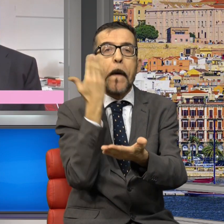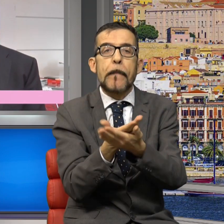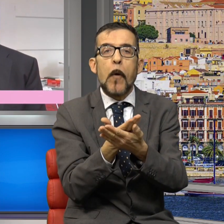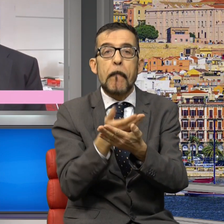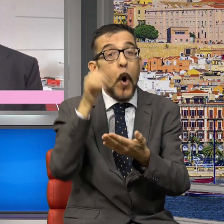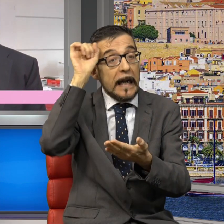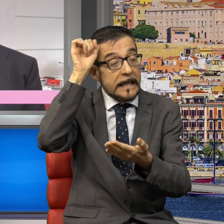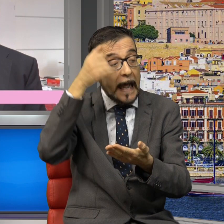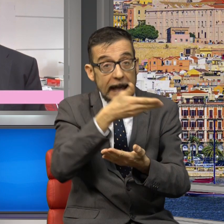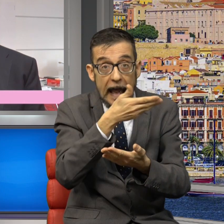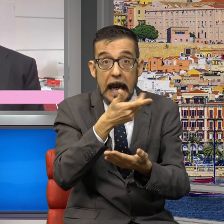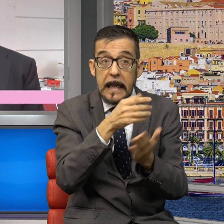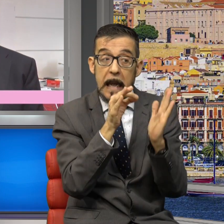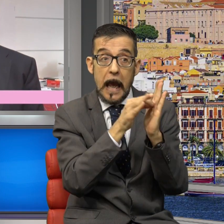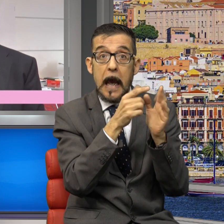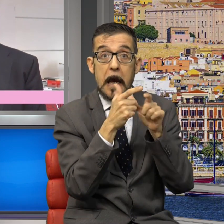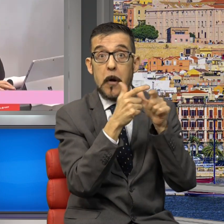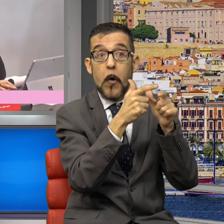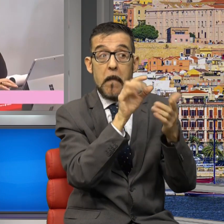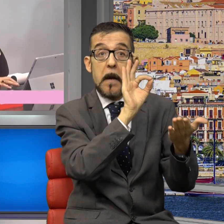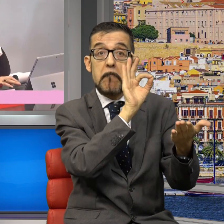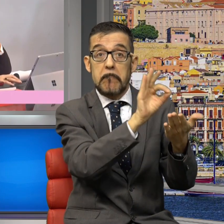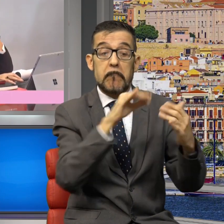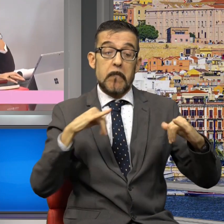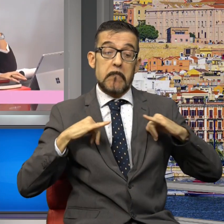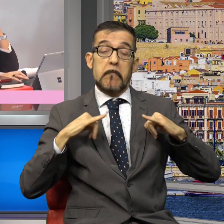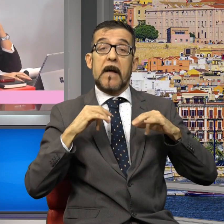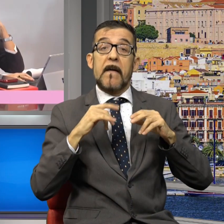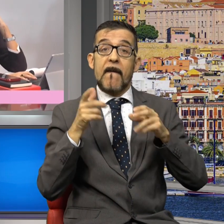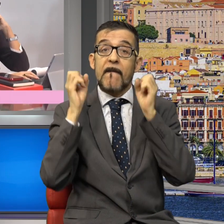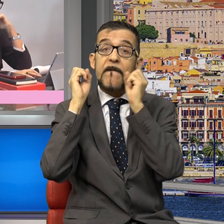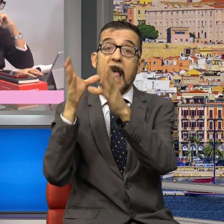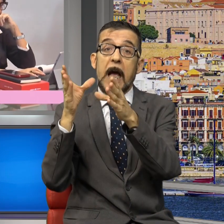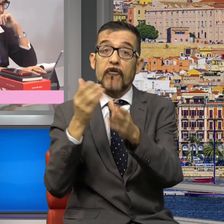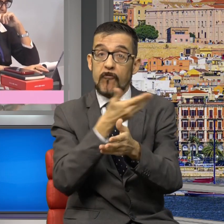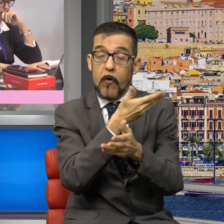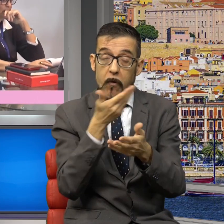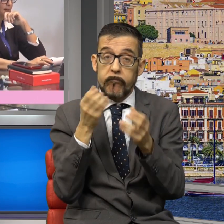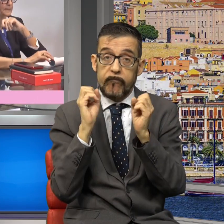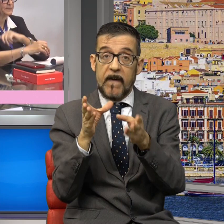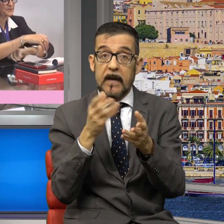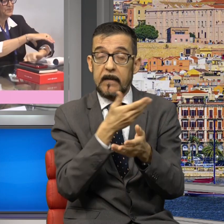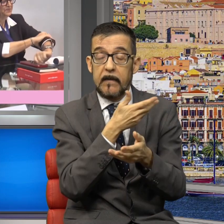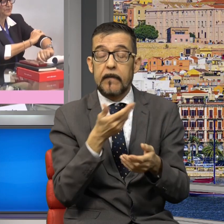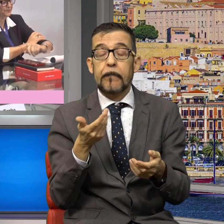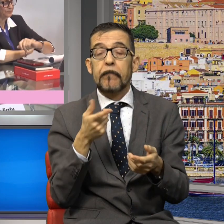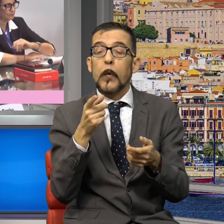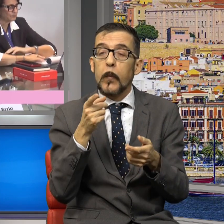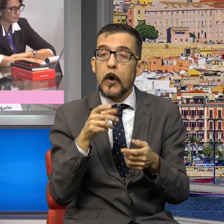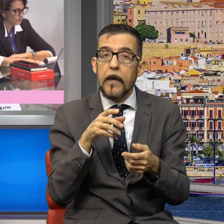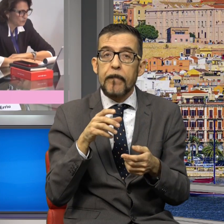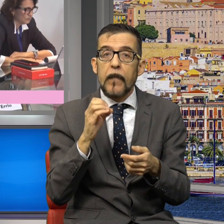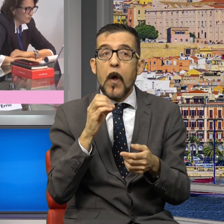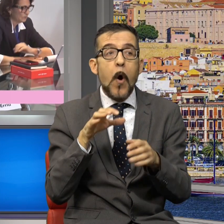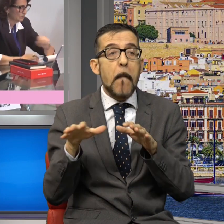destinazione turistica per i turchi, sia anche per il contrario, insomma ci sono anche qui presenti degli operatori che